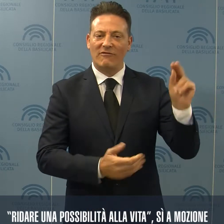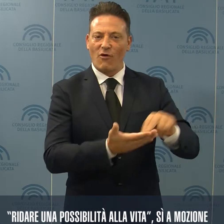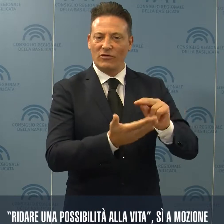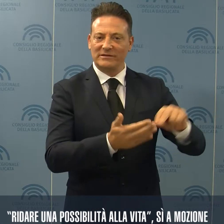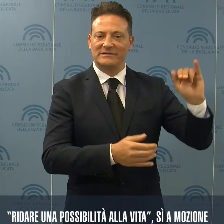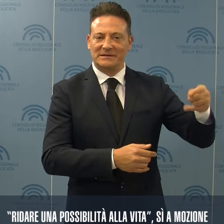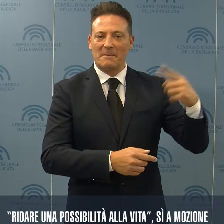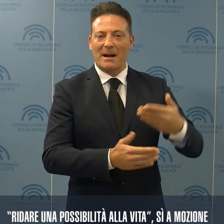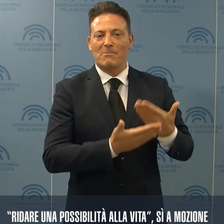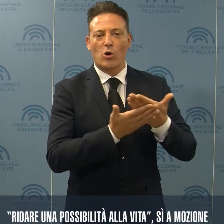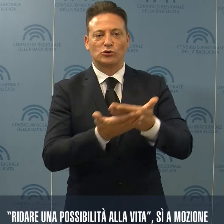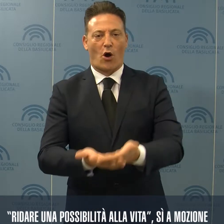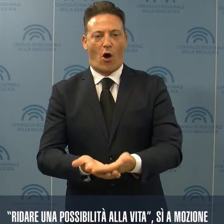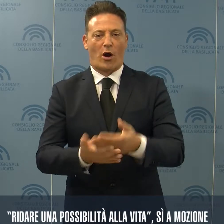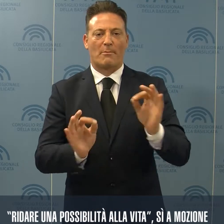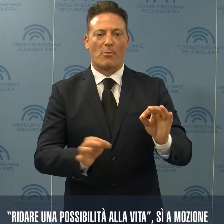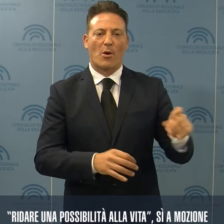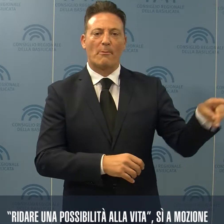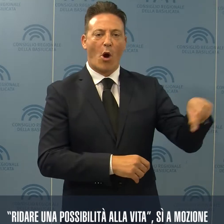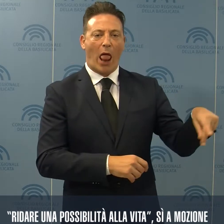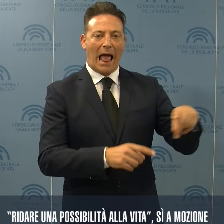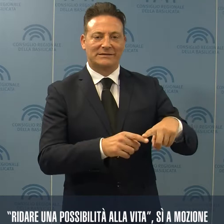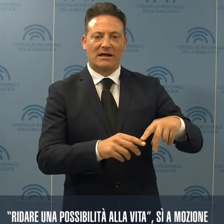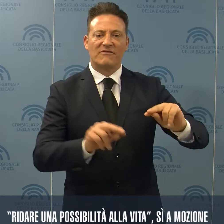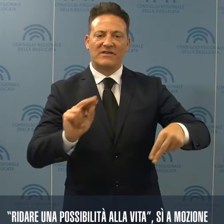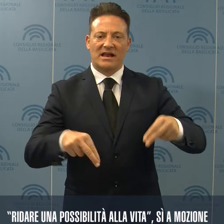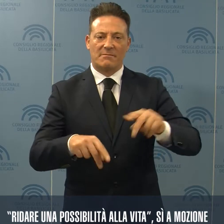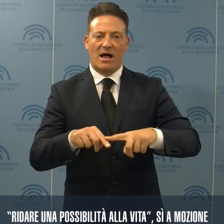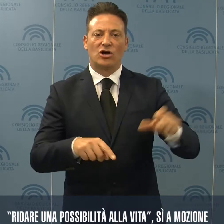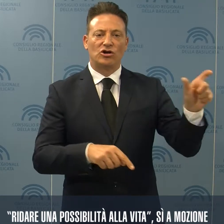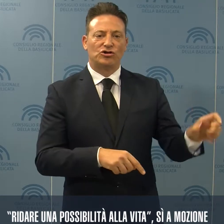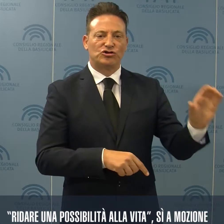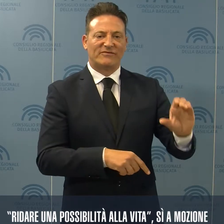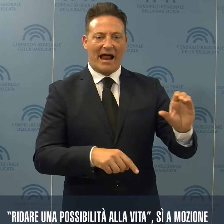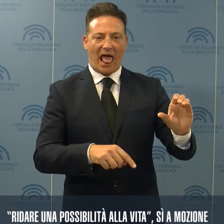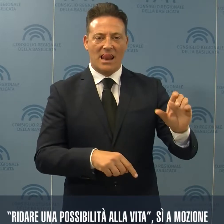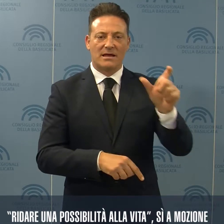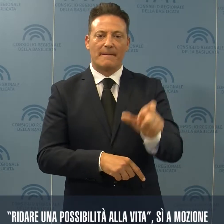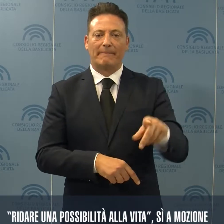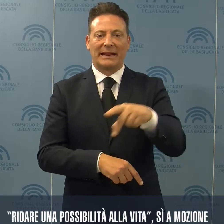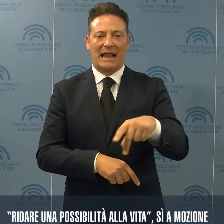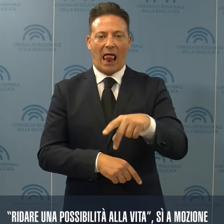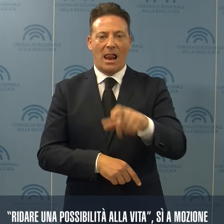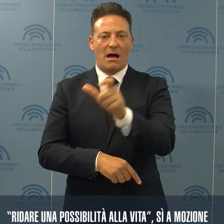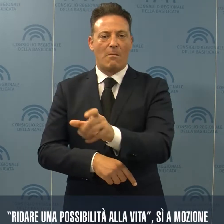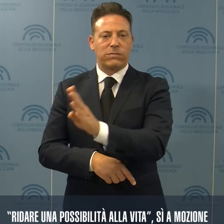mozione presentata da Polese e sottoscritta da Cifarelli, Pittella, Braia e